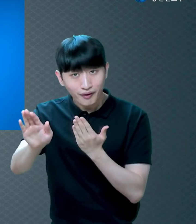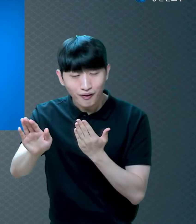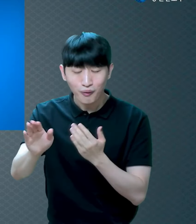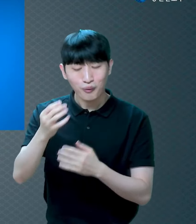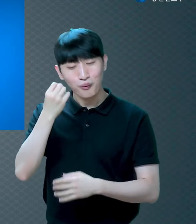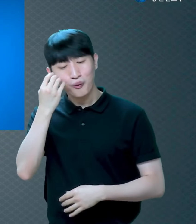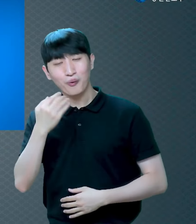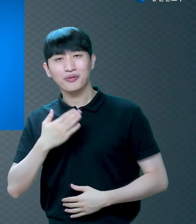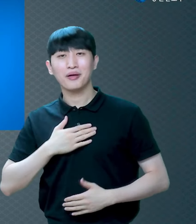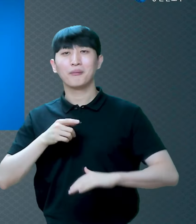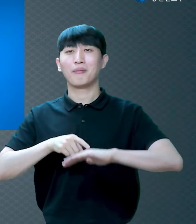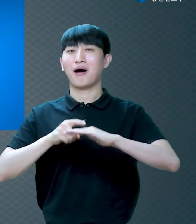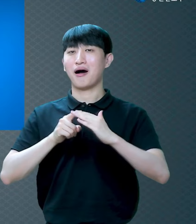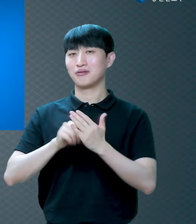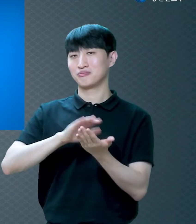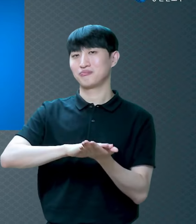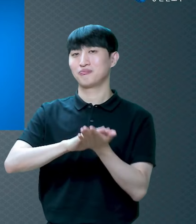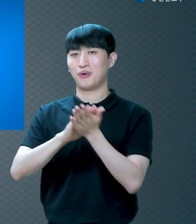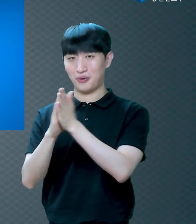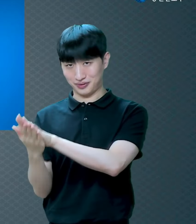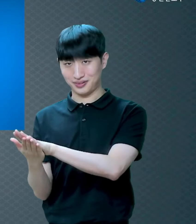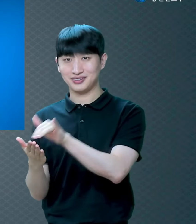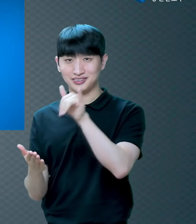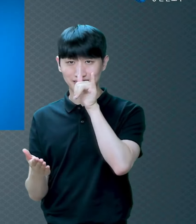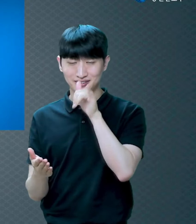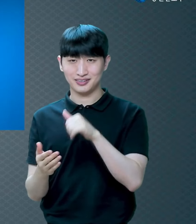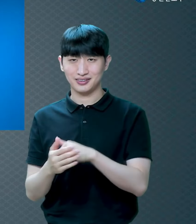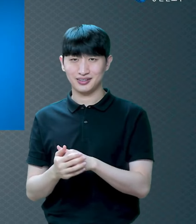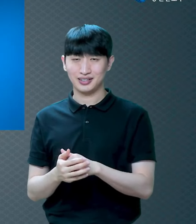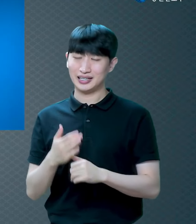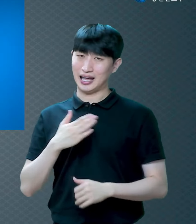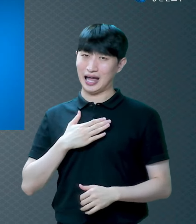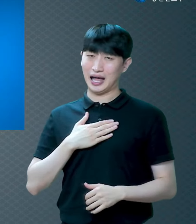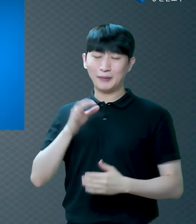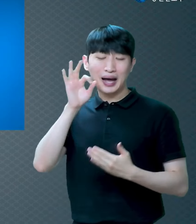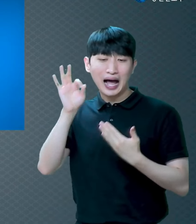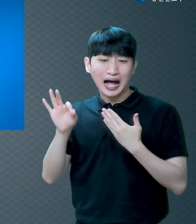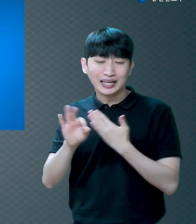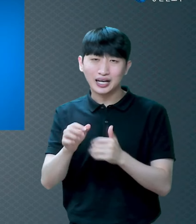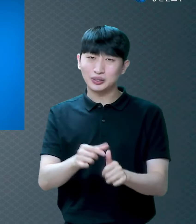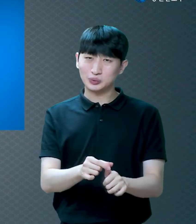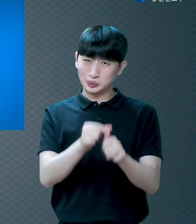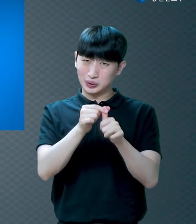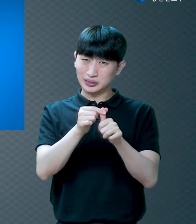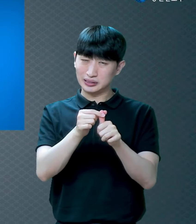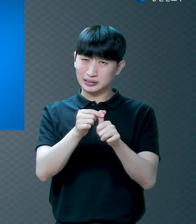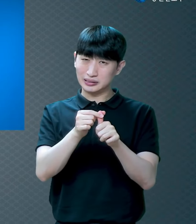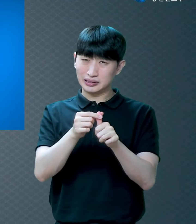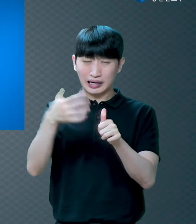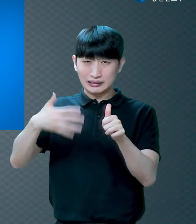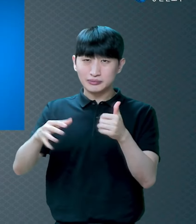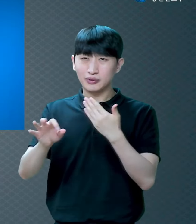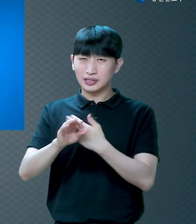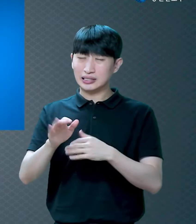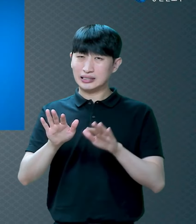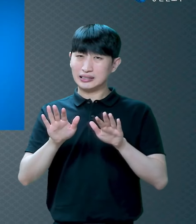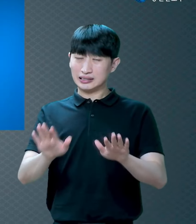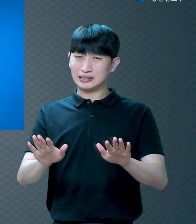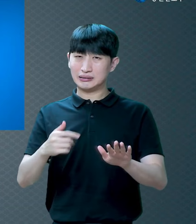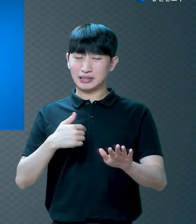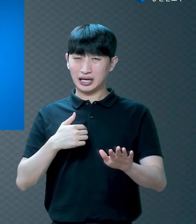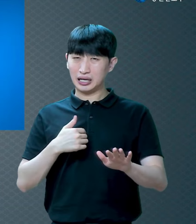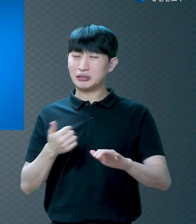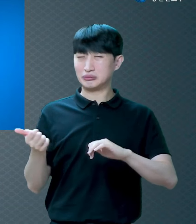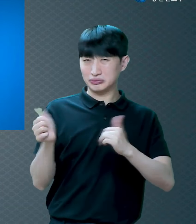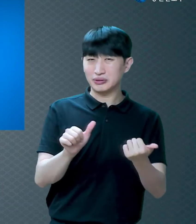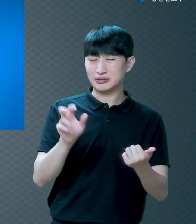저는 아마 구원을 안 받았으면 죽었을 거예요 지금 저는